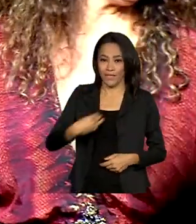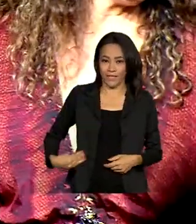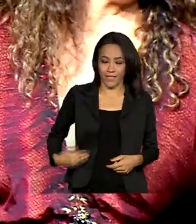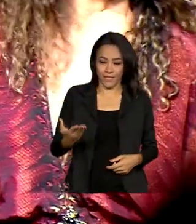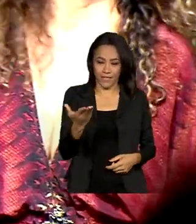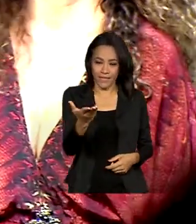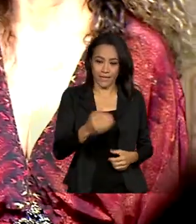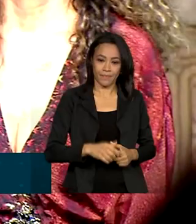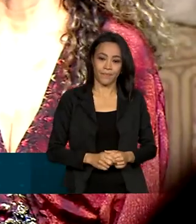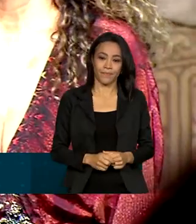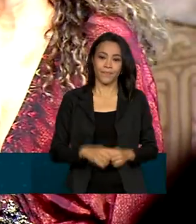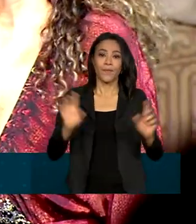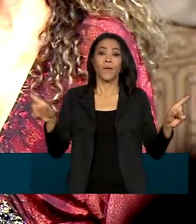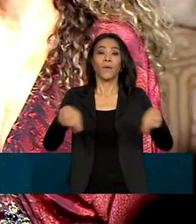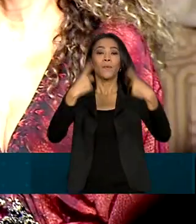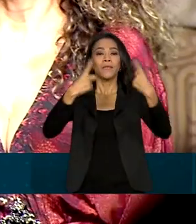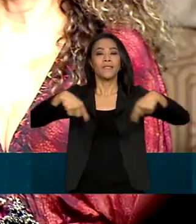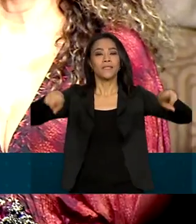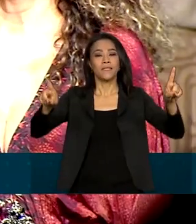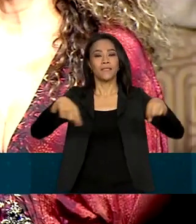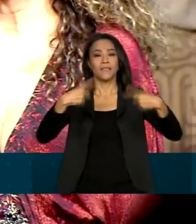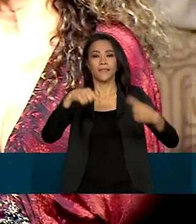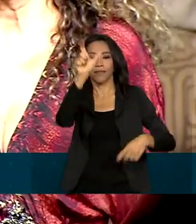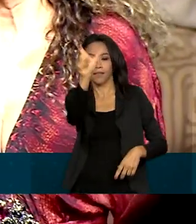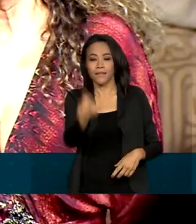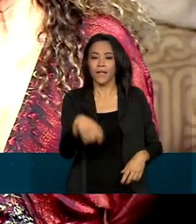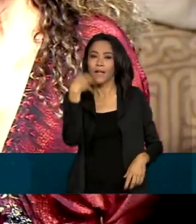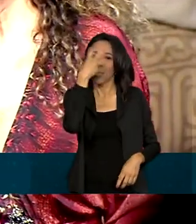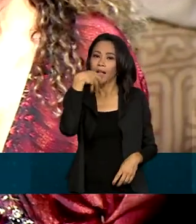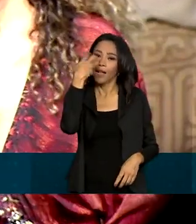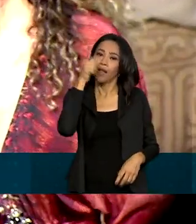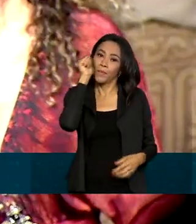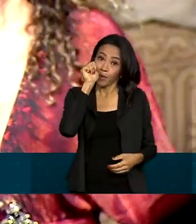podia ser cantado por outra pessoa, a não ser uma mulher.